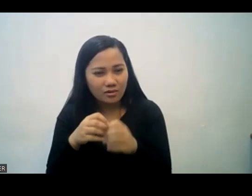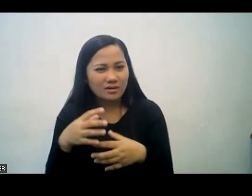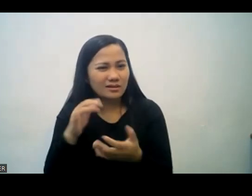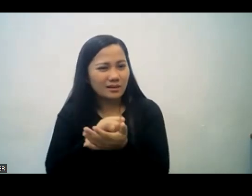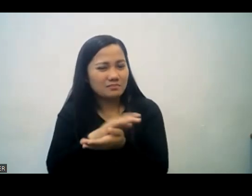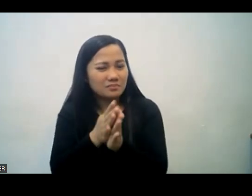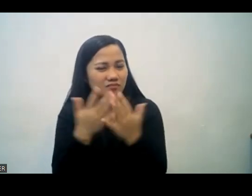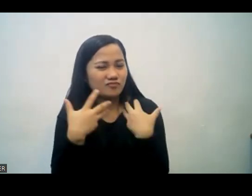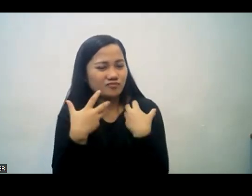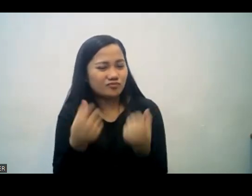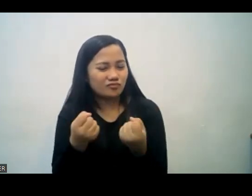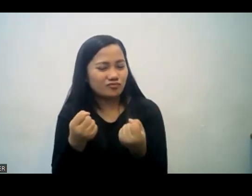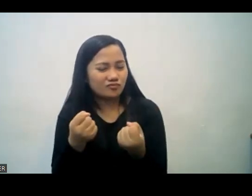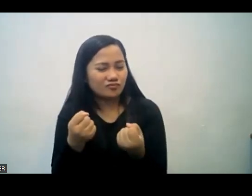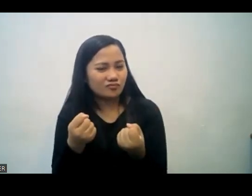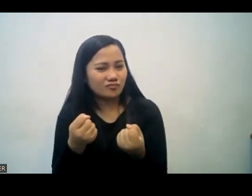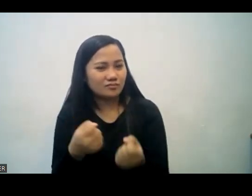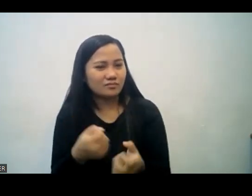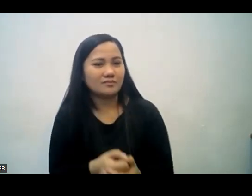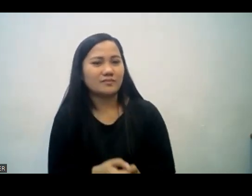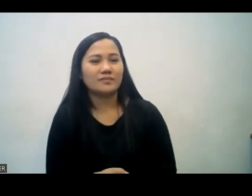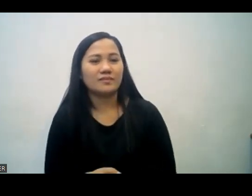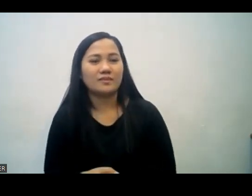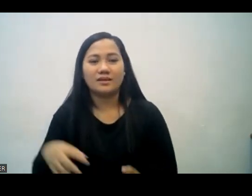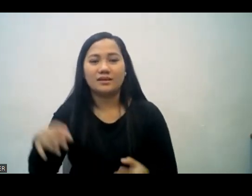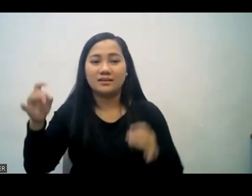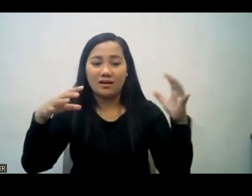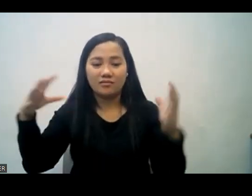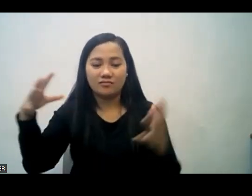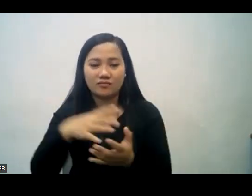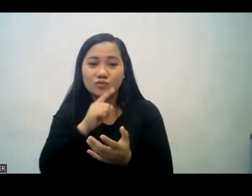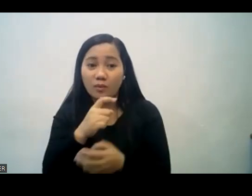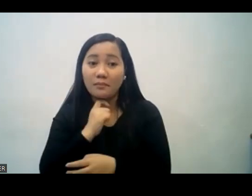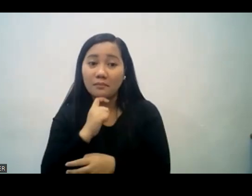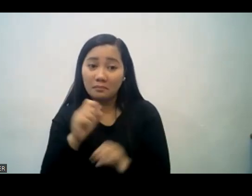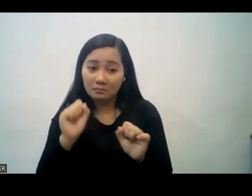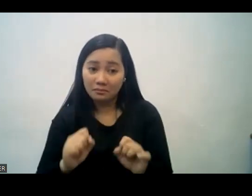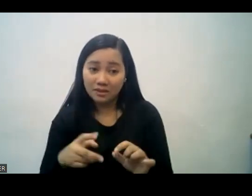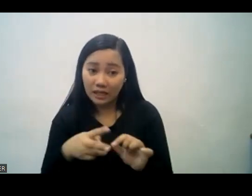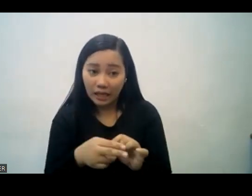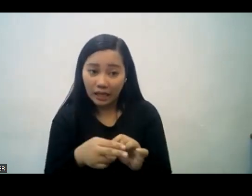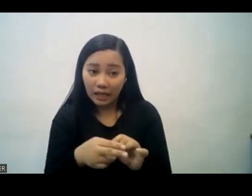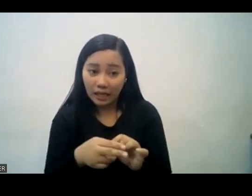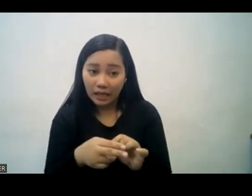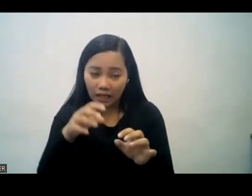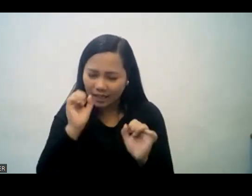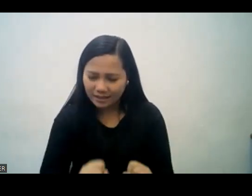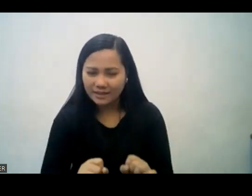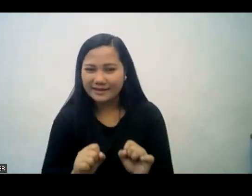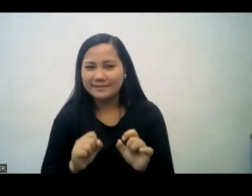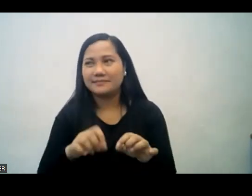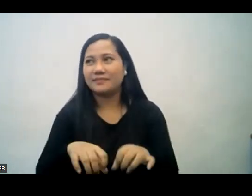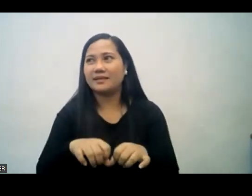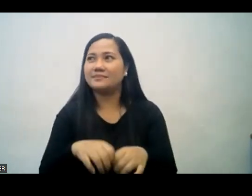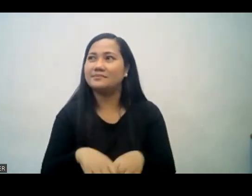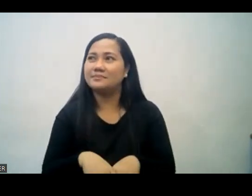kanyang kinukombine o kinukompress yung mga ilaw kaya maging yung metal ay kaya niyang putulin. Kaya bawat